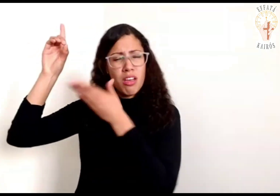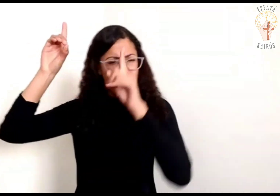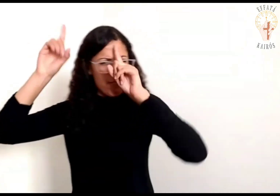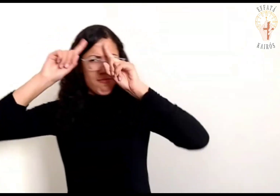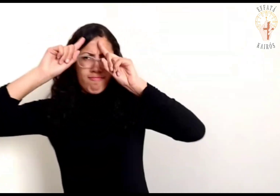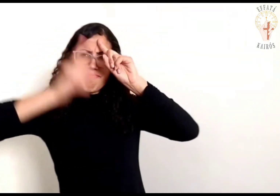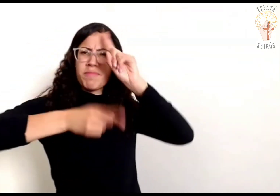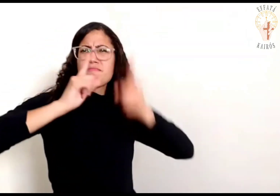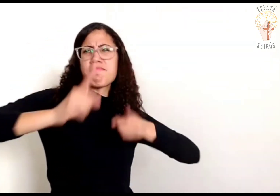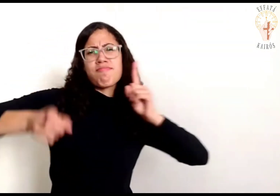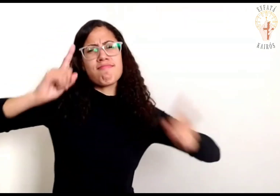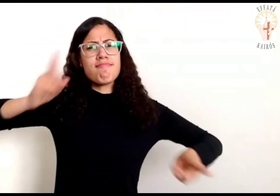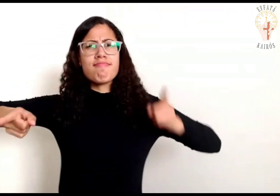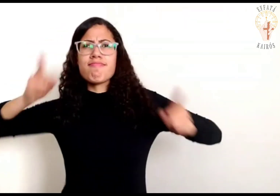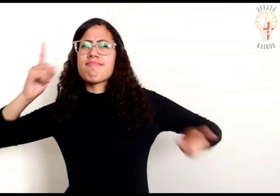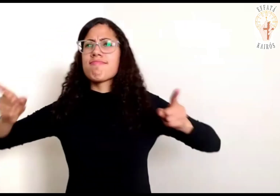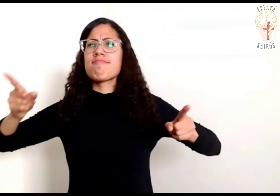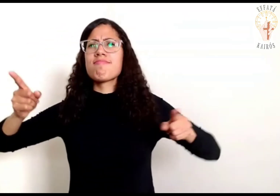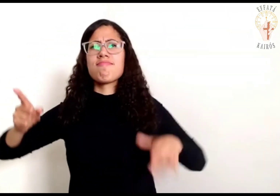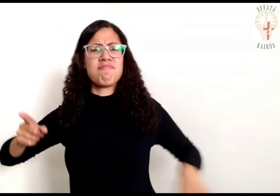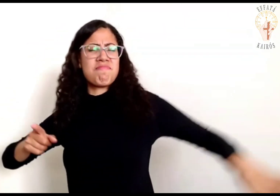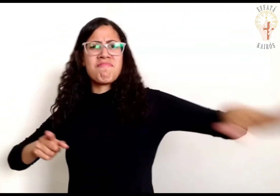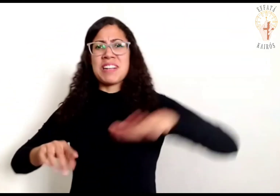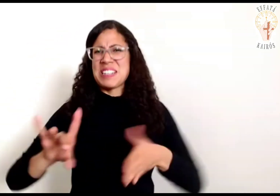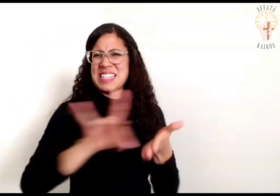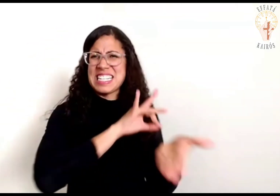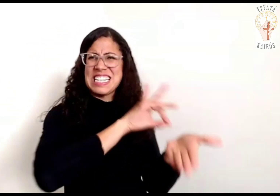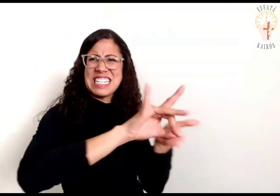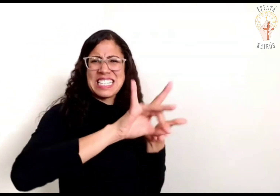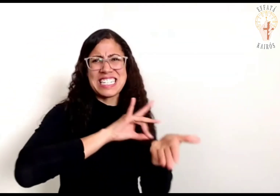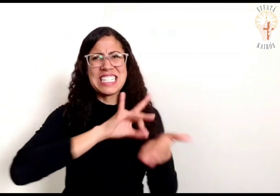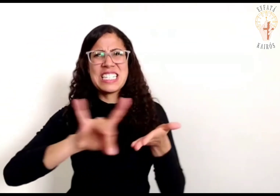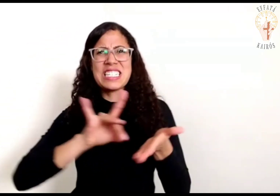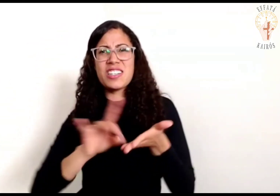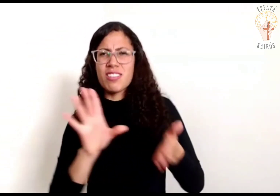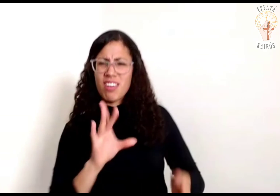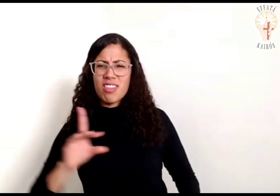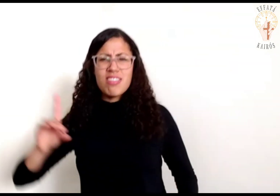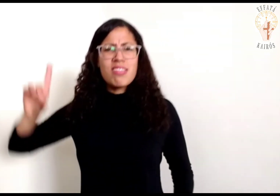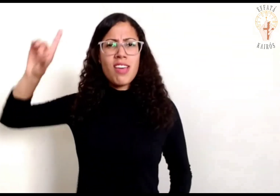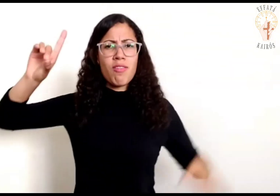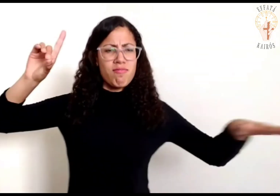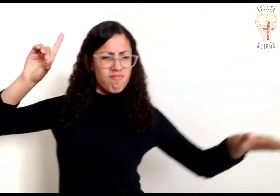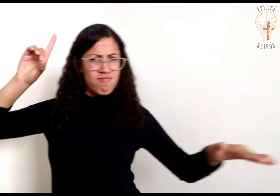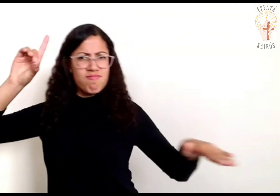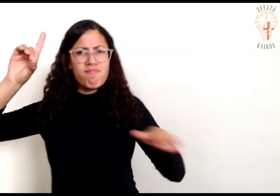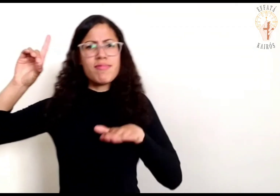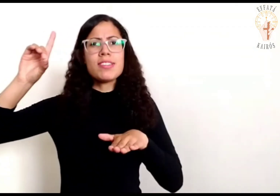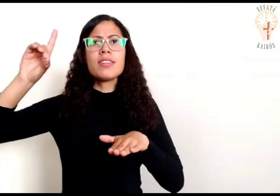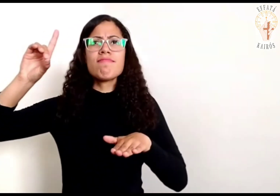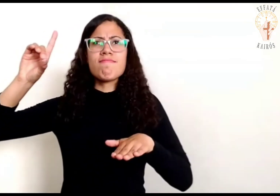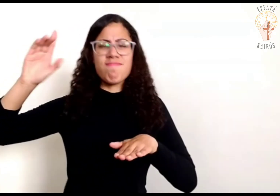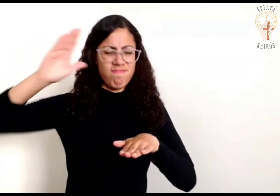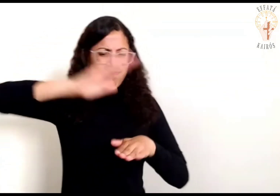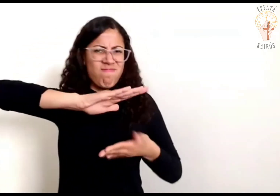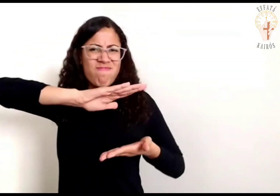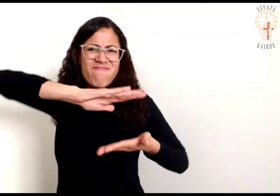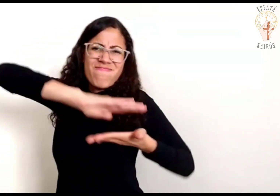Pois é preciso que Ele reine até que todos os seus inimigos Estejam debaixo de seus pés